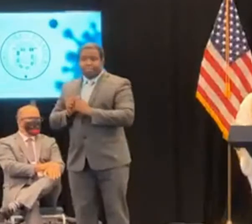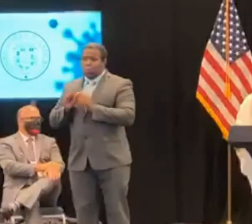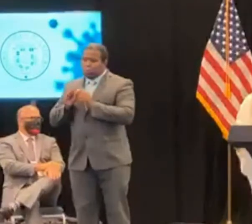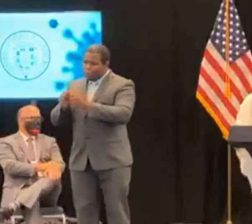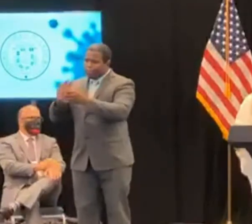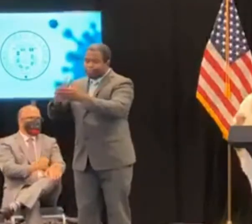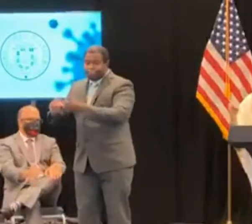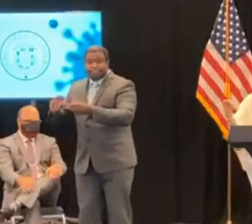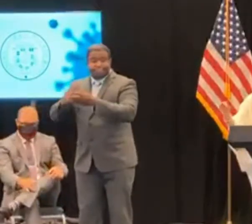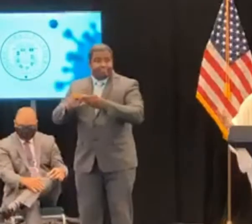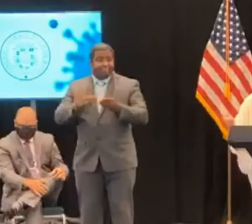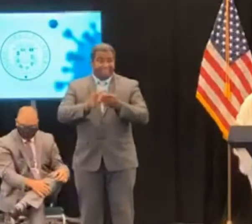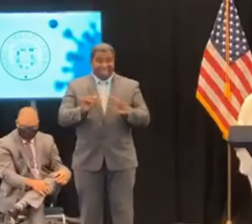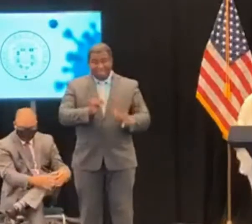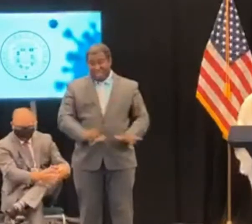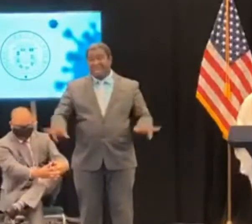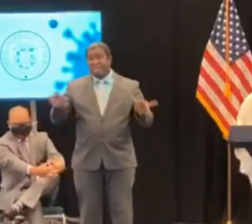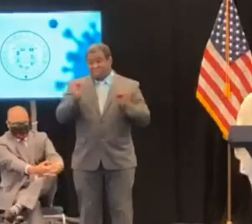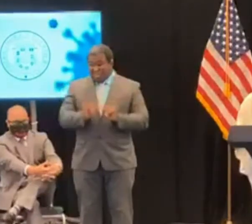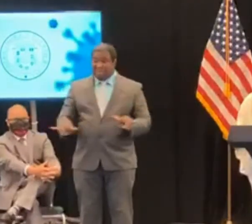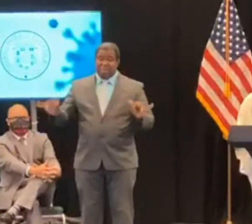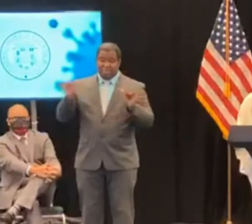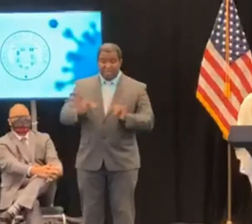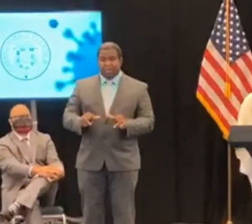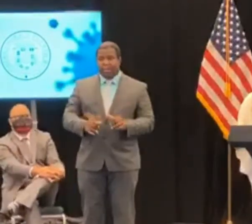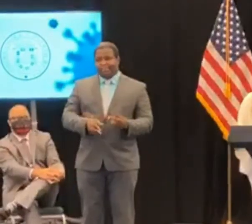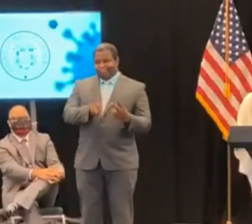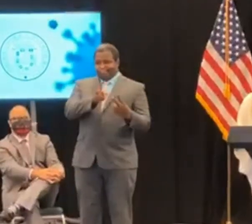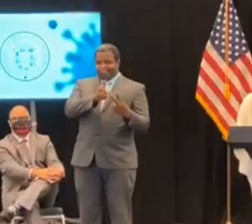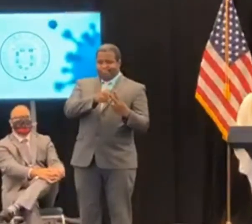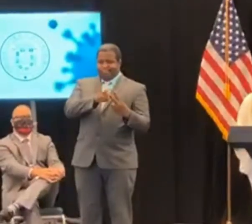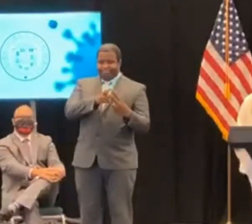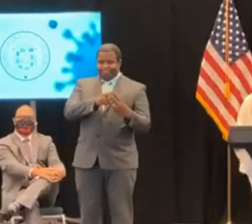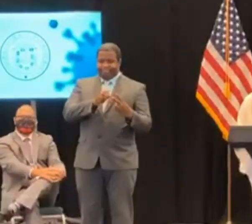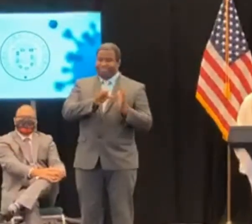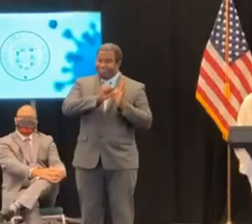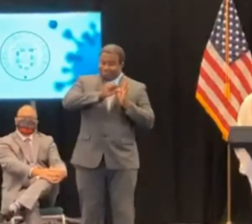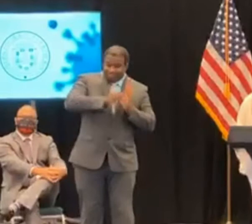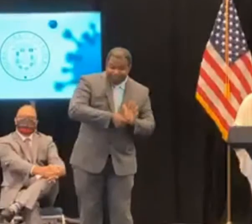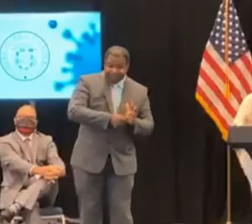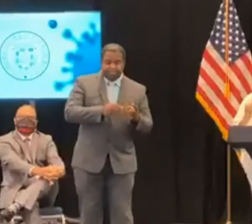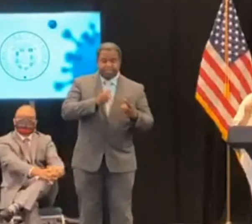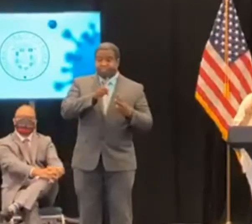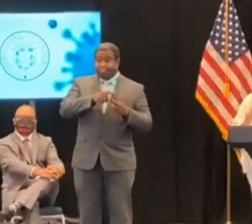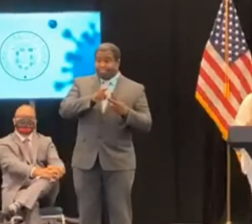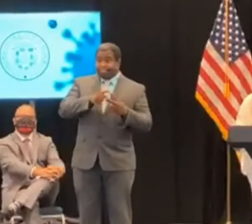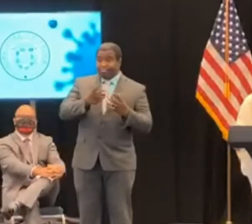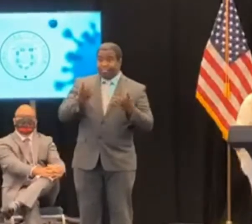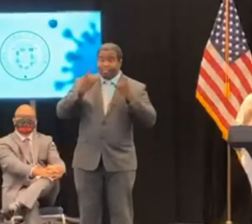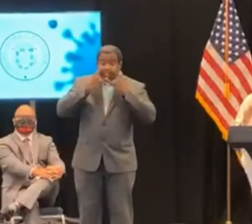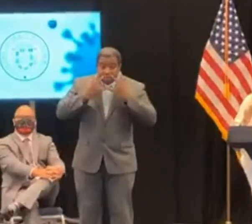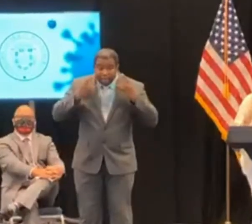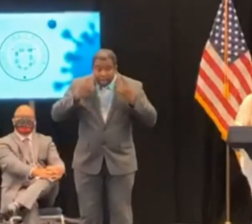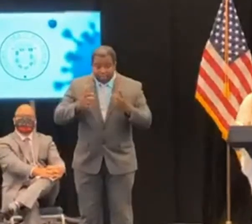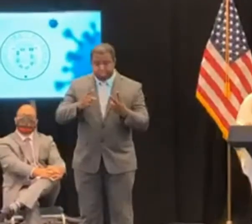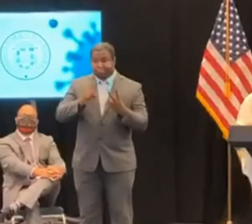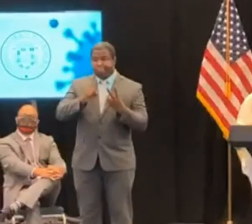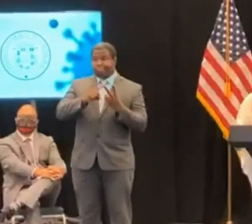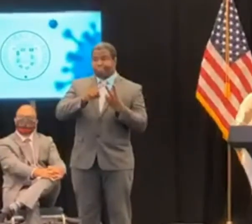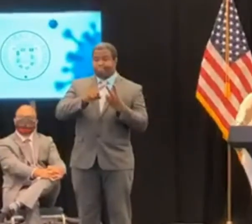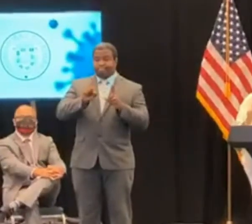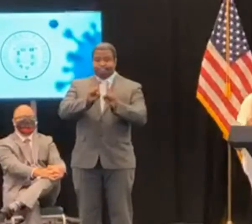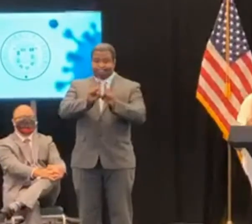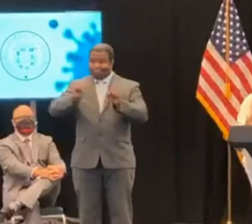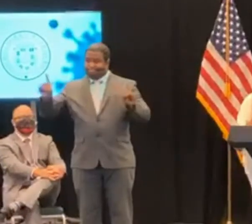mascarilla y el distanciamiento físico. No hay vacuna. Necesitamos el cumplimiento